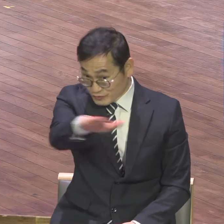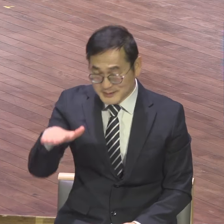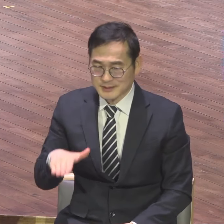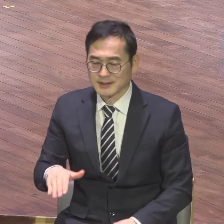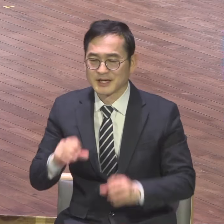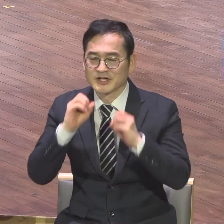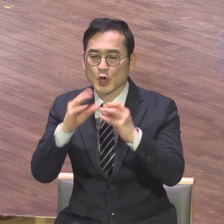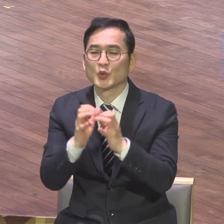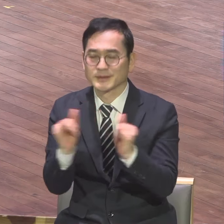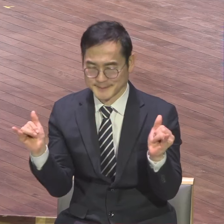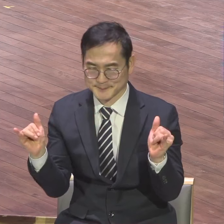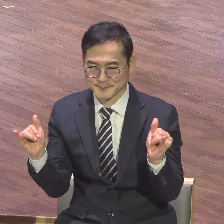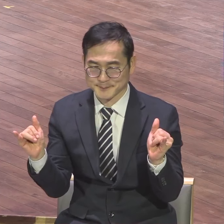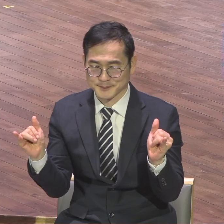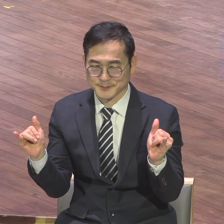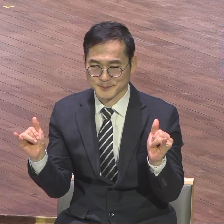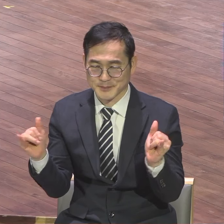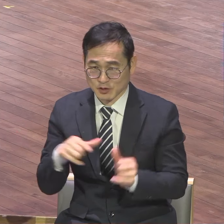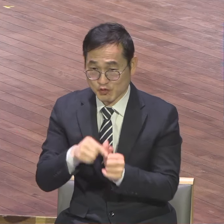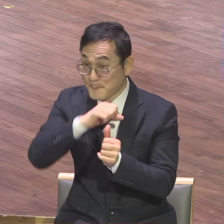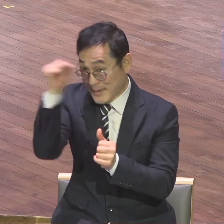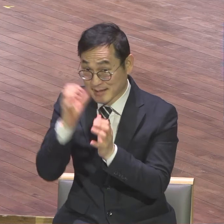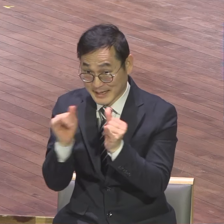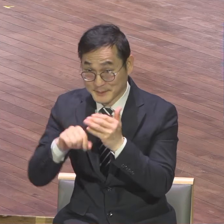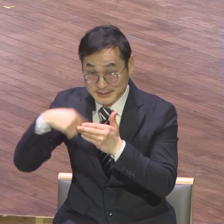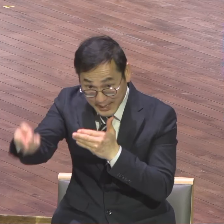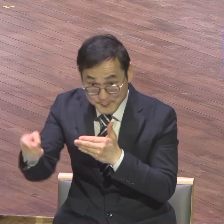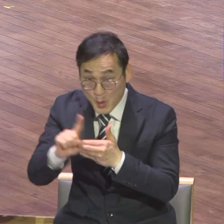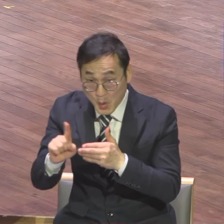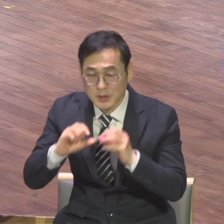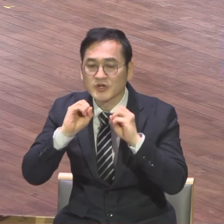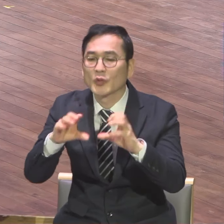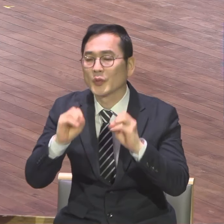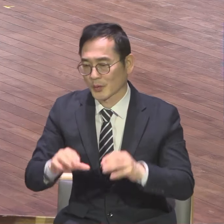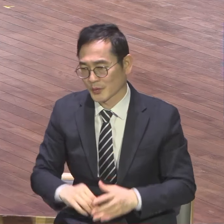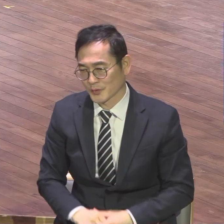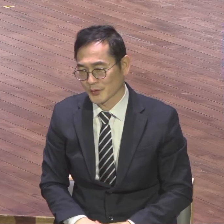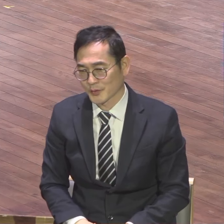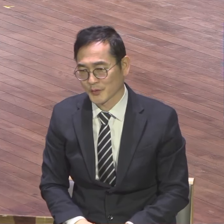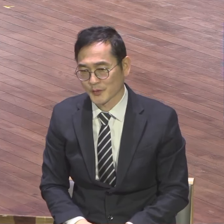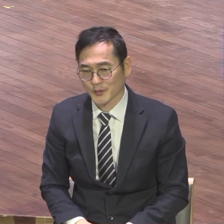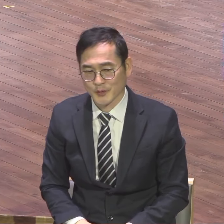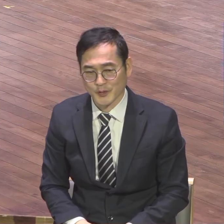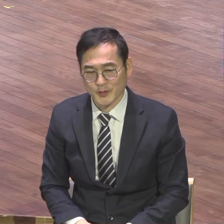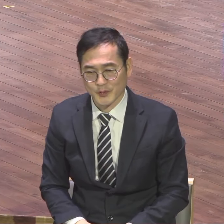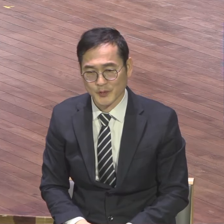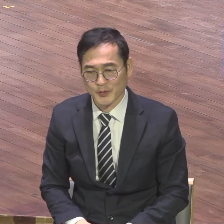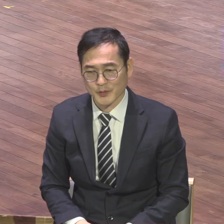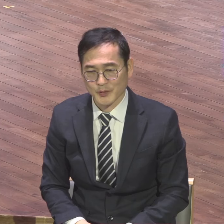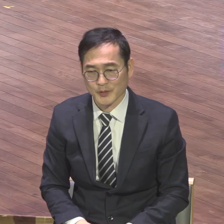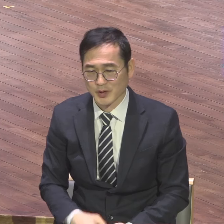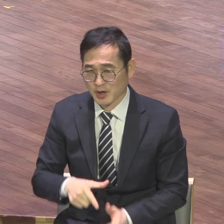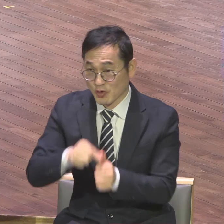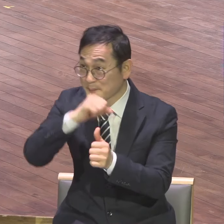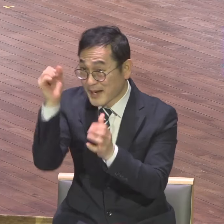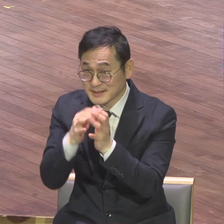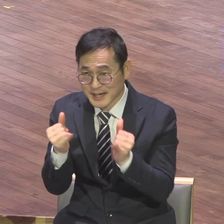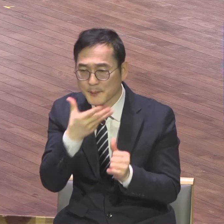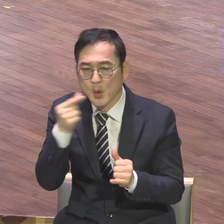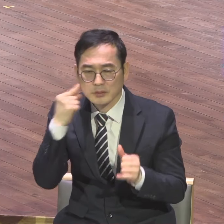사람 무조건 성교사예요 아멘 본관 여러분은 무조건 복음을 전해야 되는 전도사여 성교사라니까요